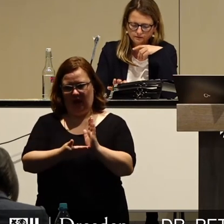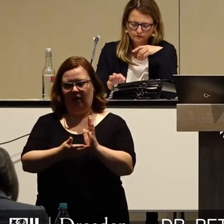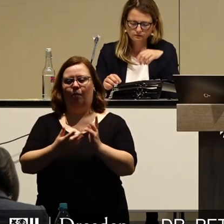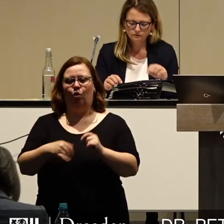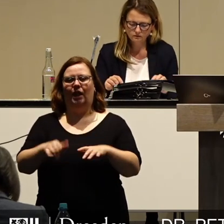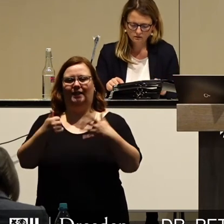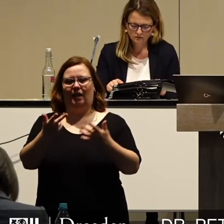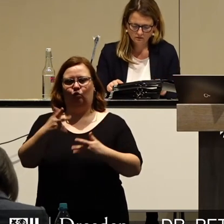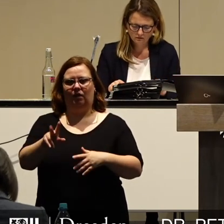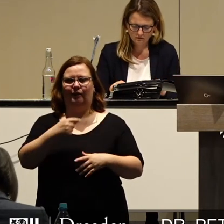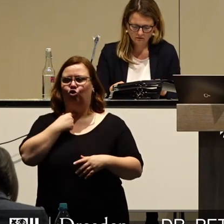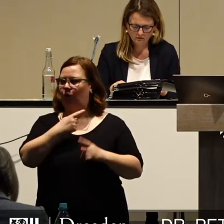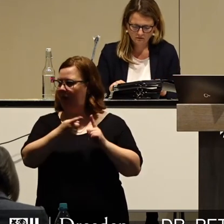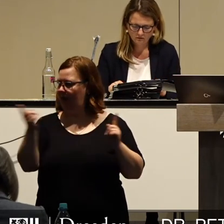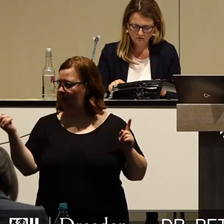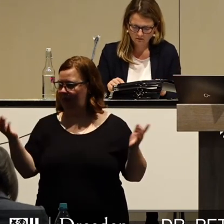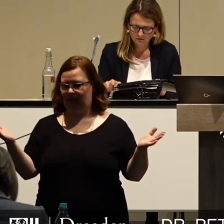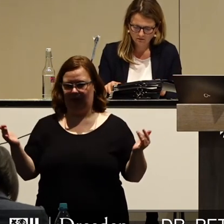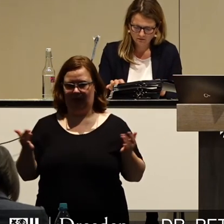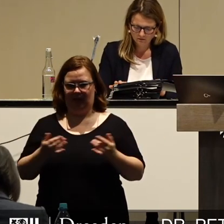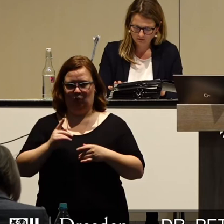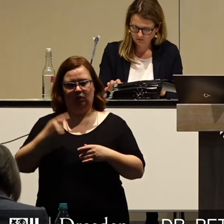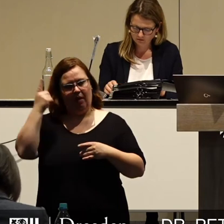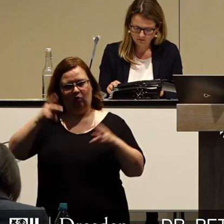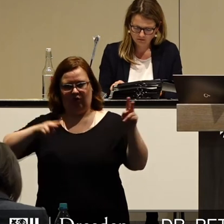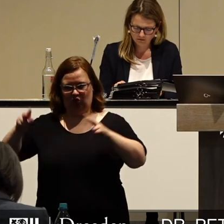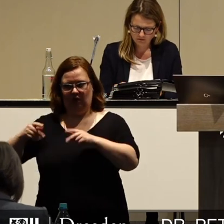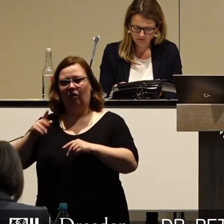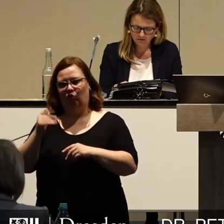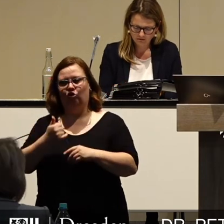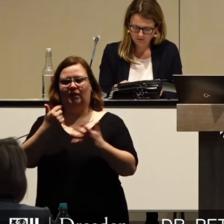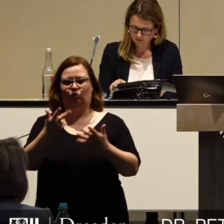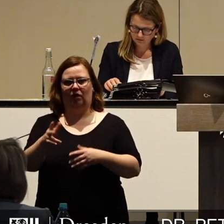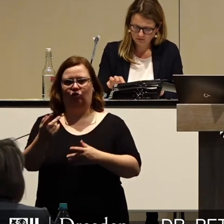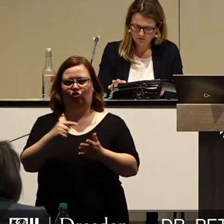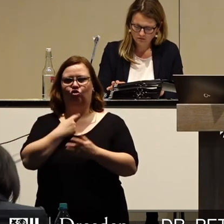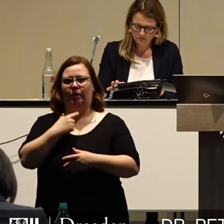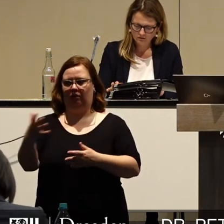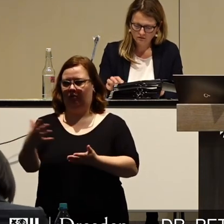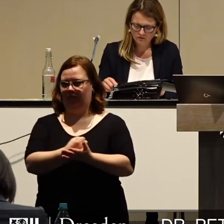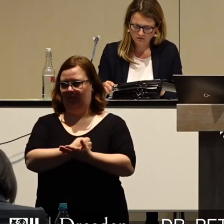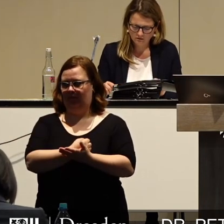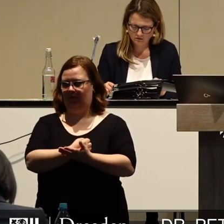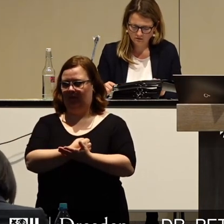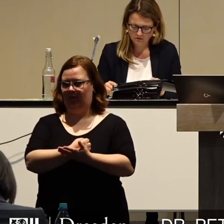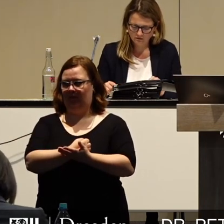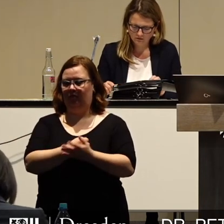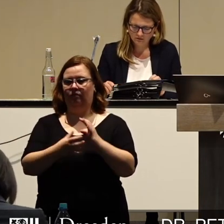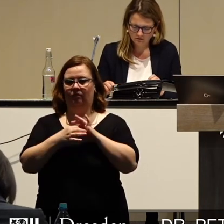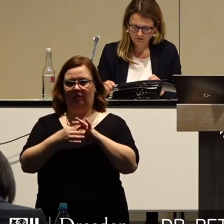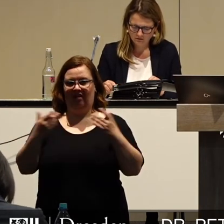ist, 36 Stimmen in diesem Hause bei allen Meinungsunterschieden vorzulegen. Dazu gehört,